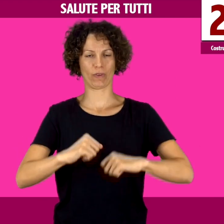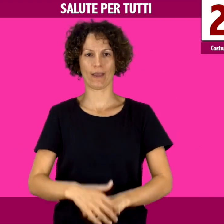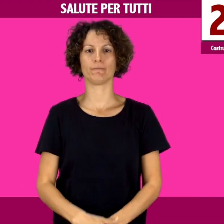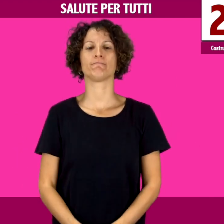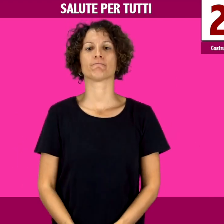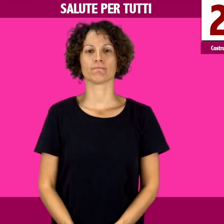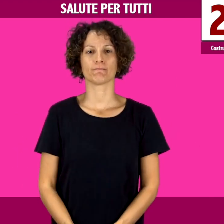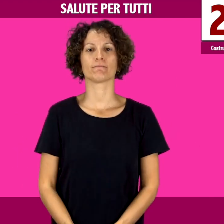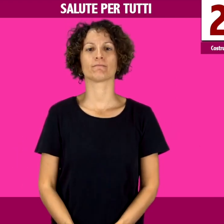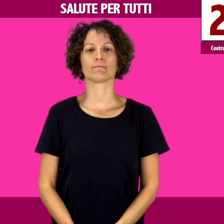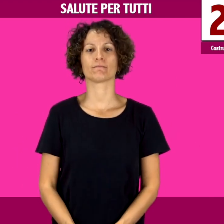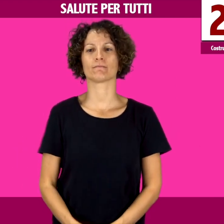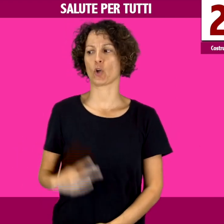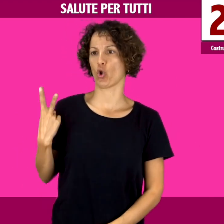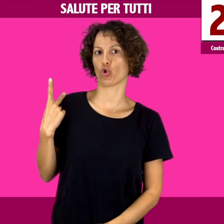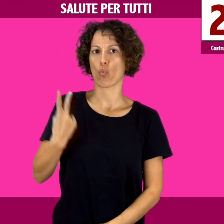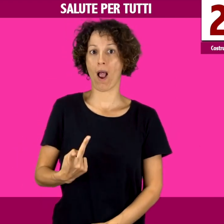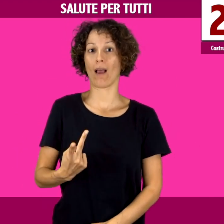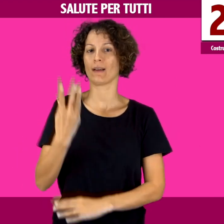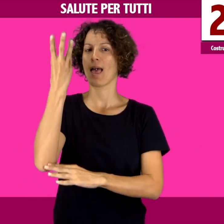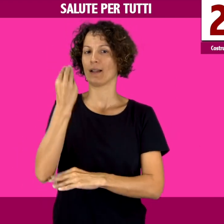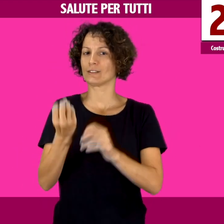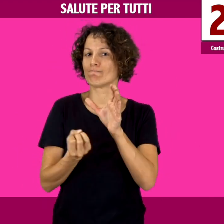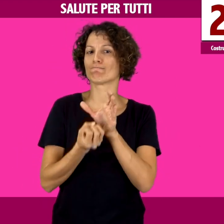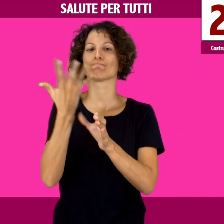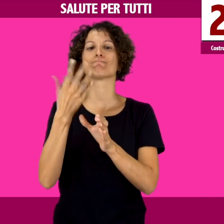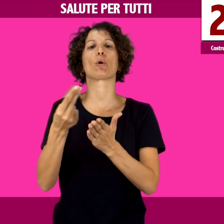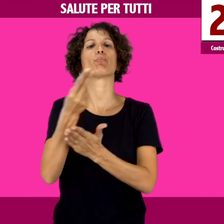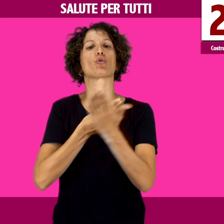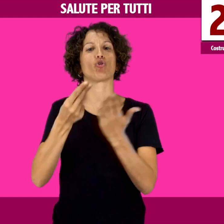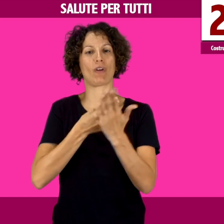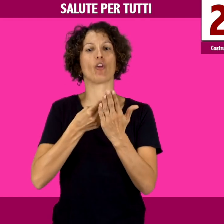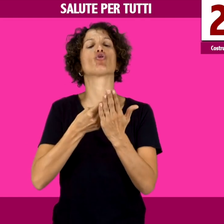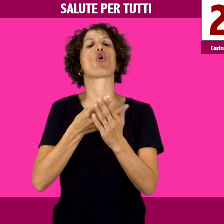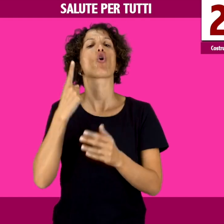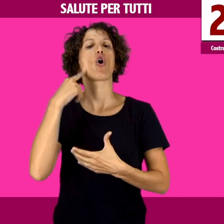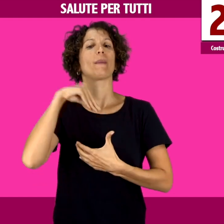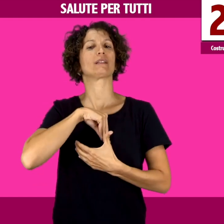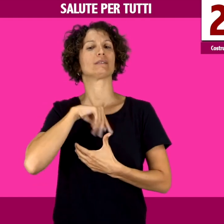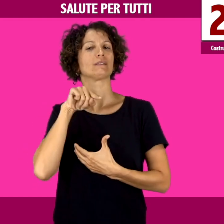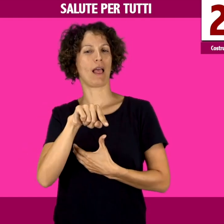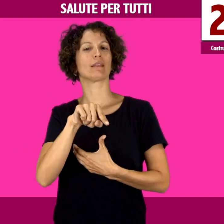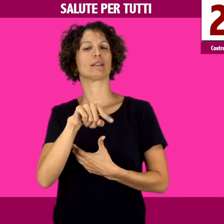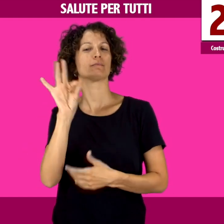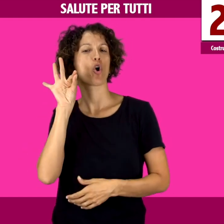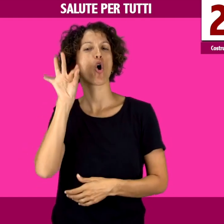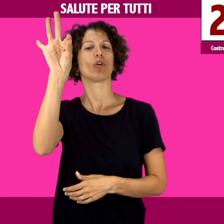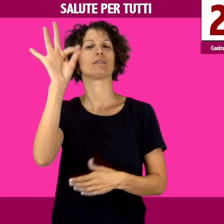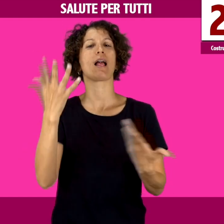discriminazioni di salute che vivono quotidianamente le persone sorde. Negli ultimi due anni,